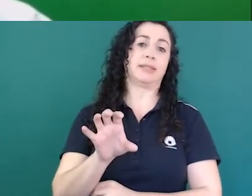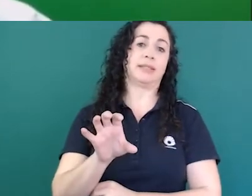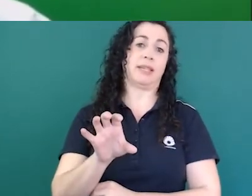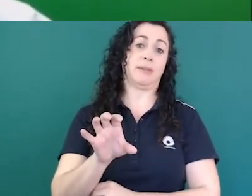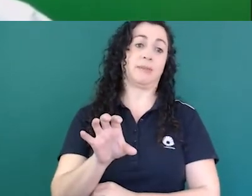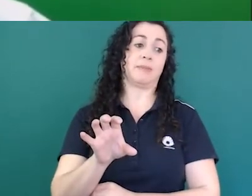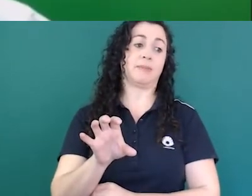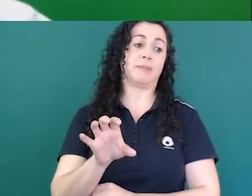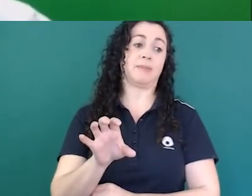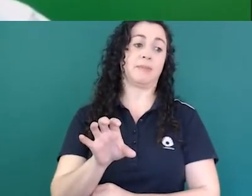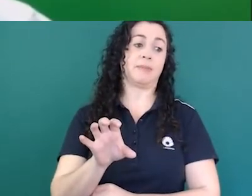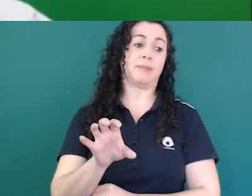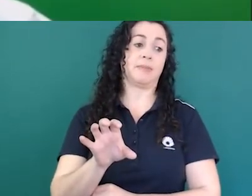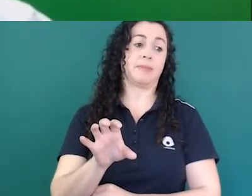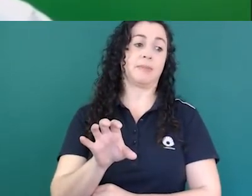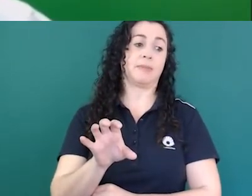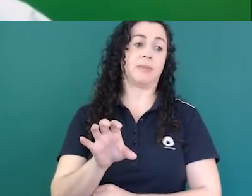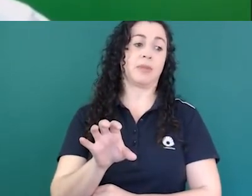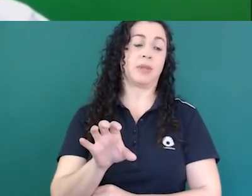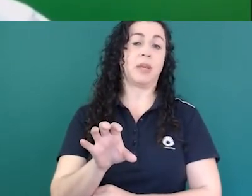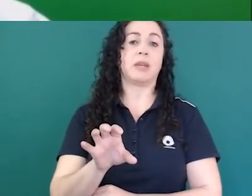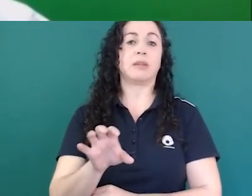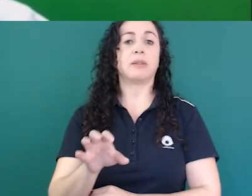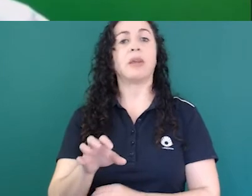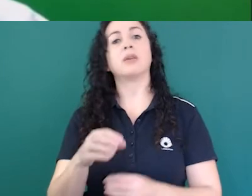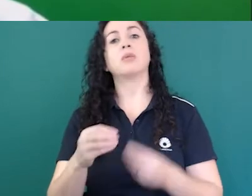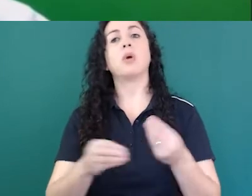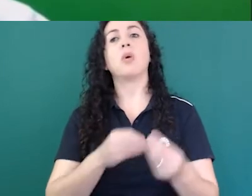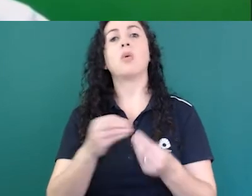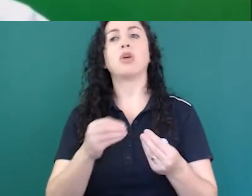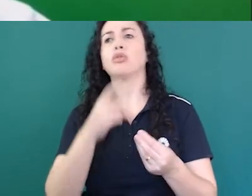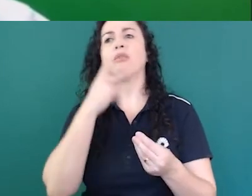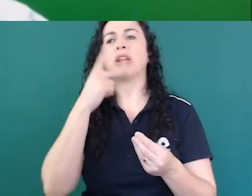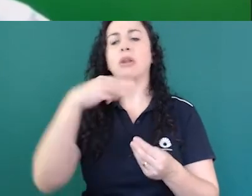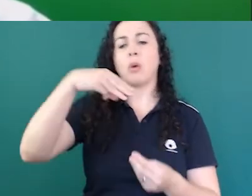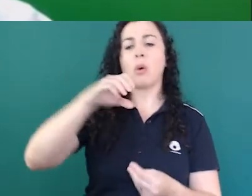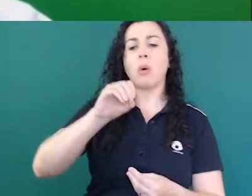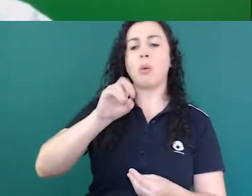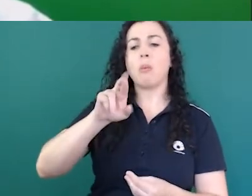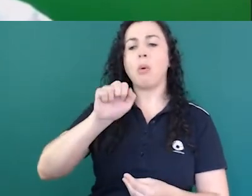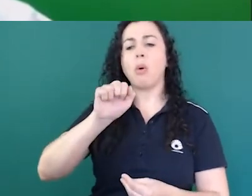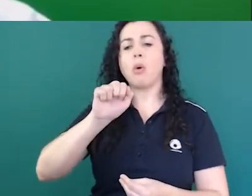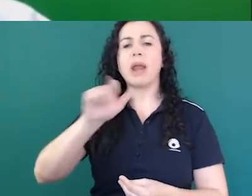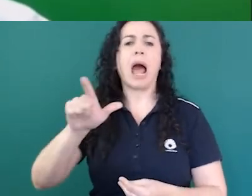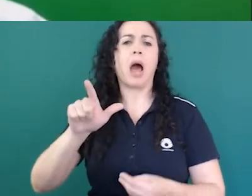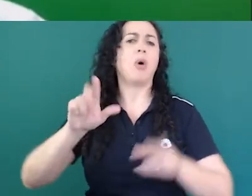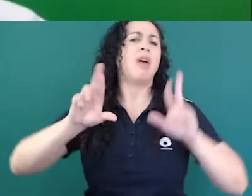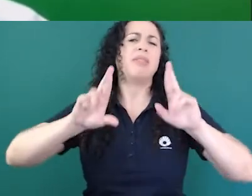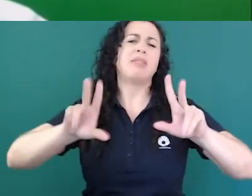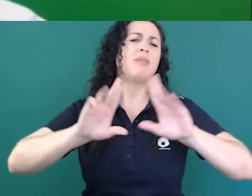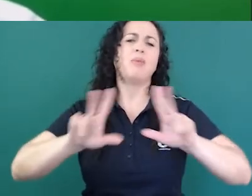tento colocar nenhum viés moralista acho que é uma questão de garantir ou diminuir os conflitos internos